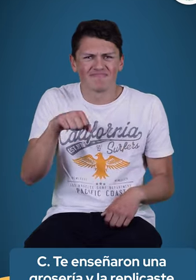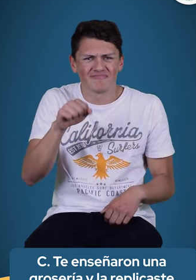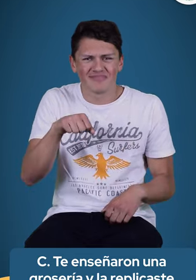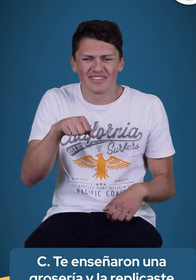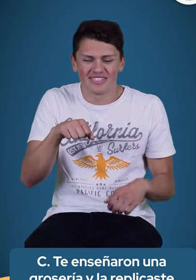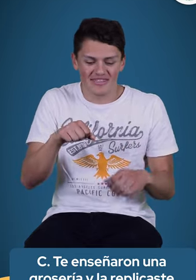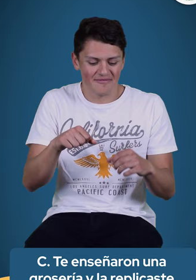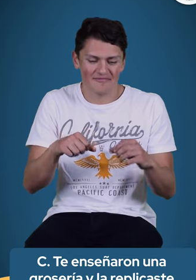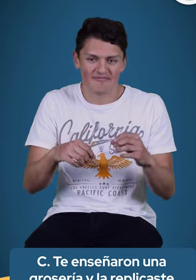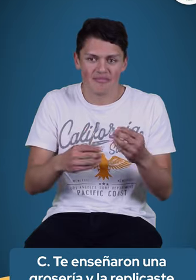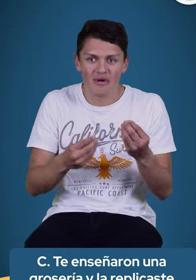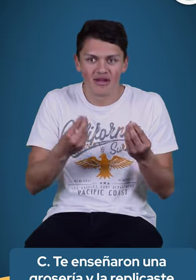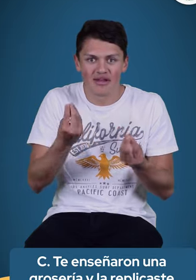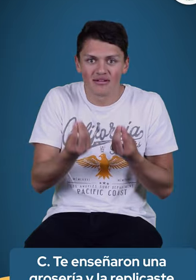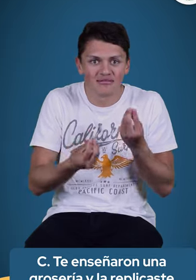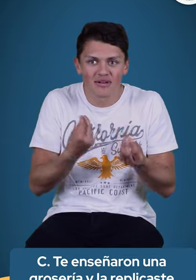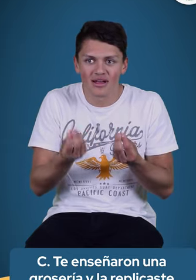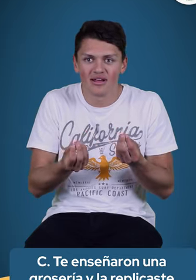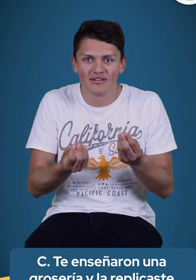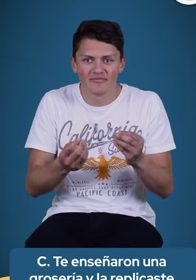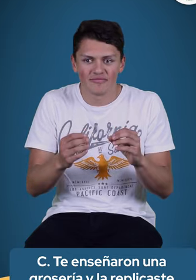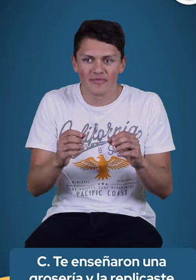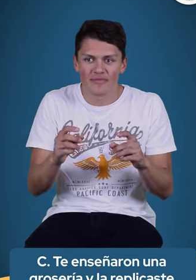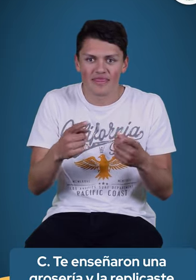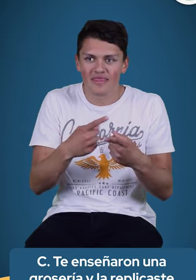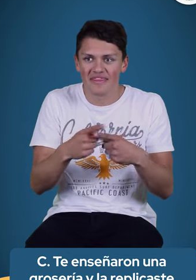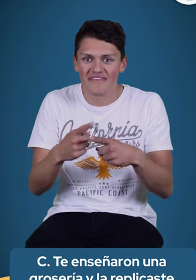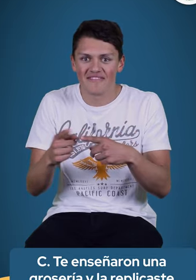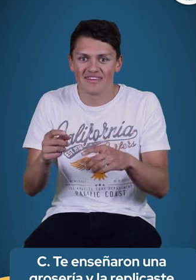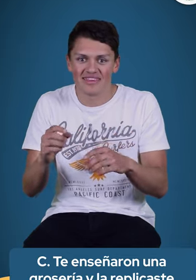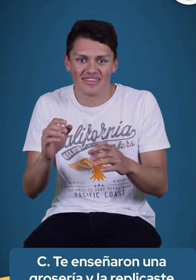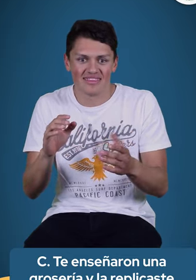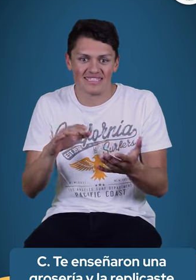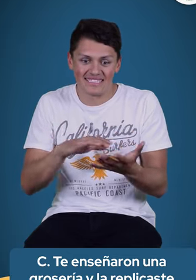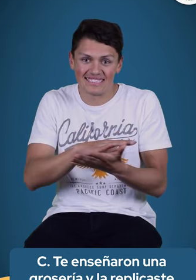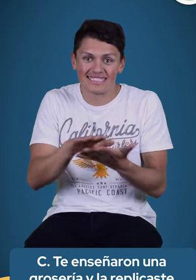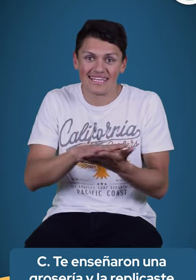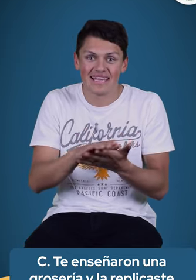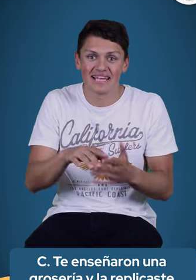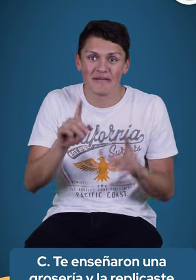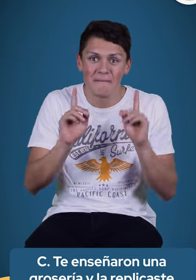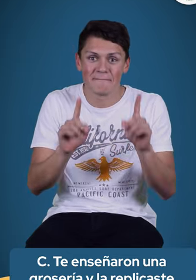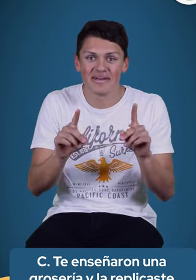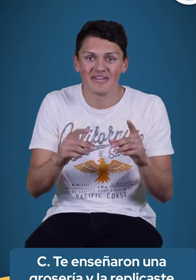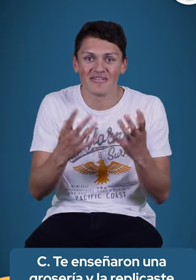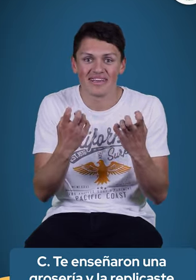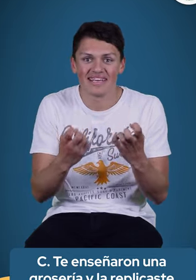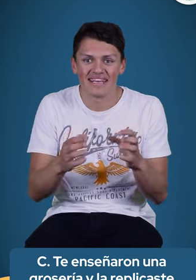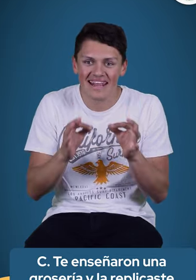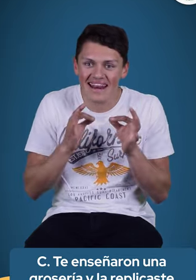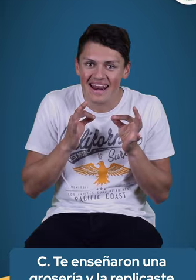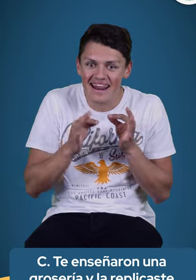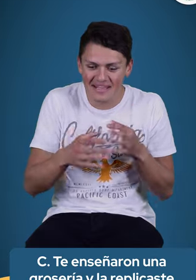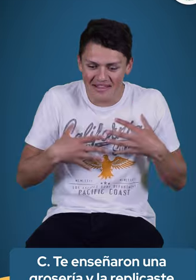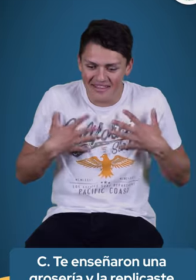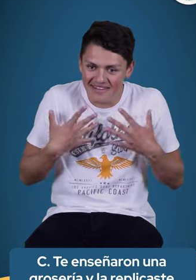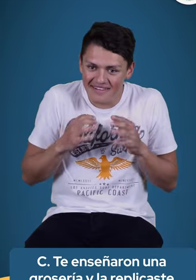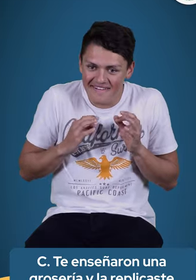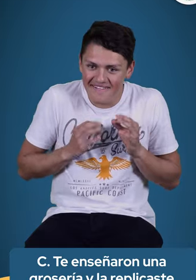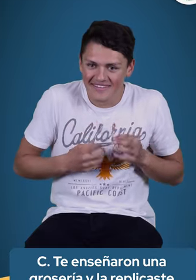expresarse en lengua de señas en algunas ocasiones han hecho señas que pueden